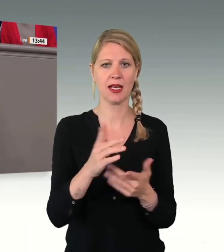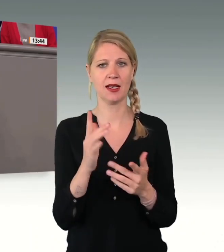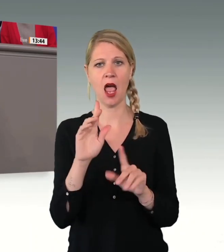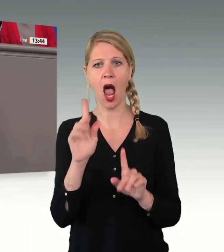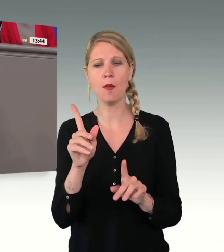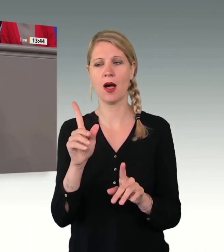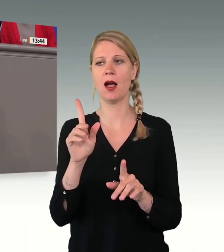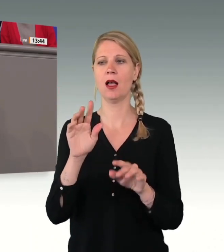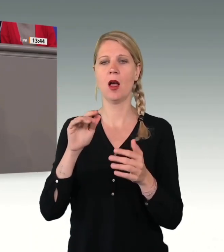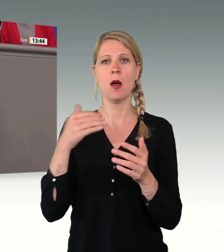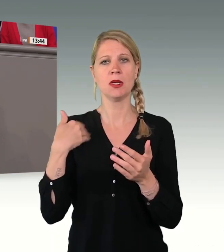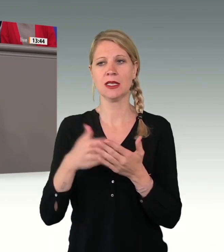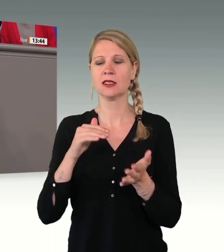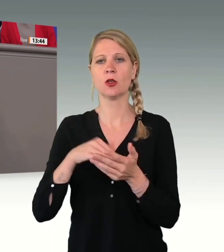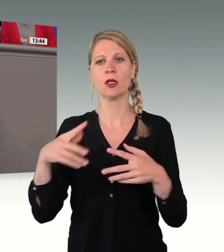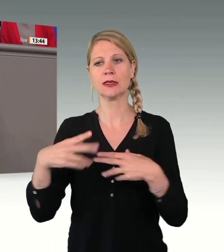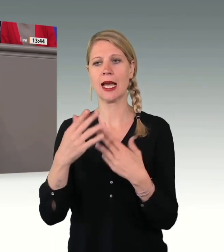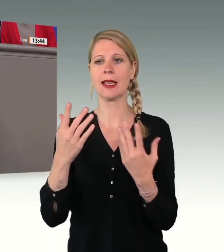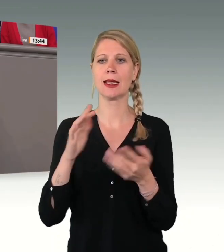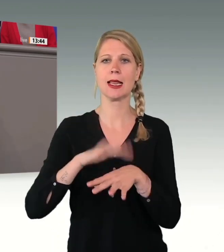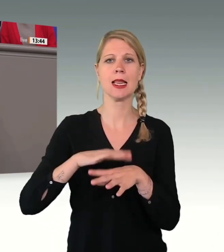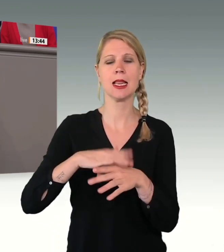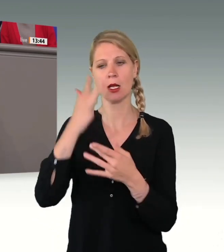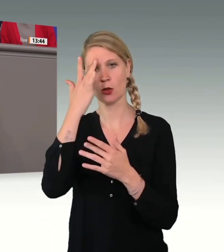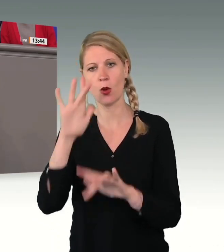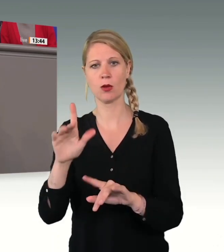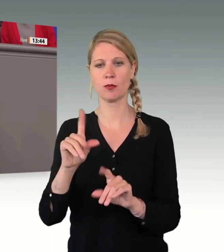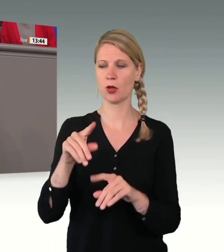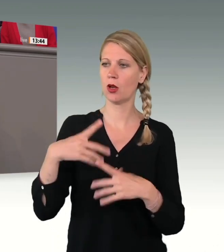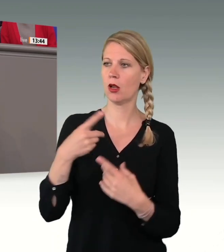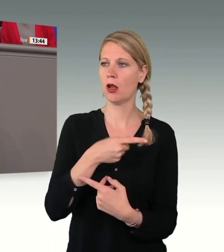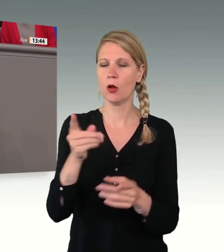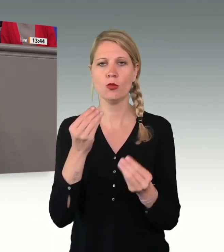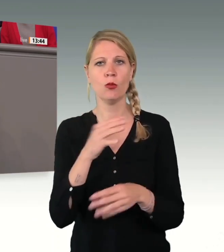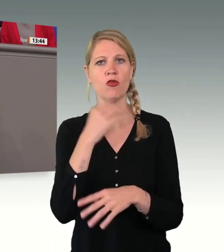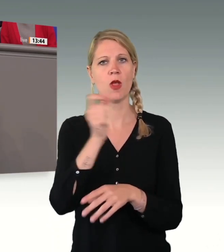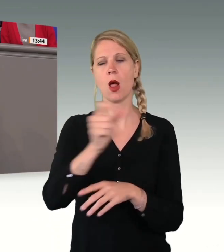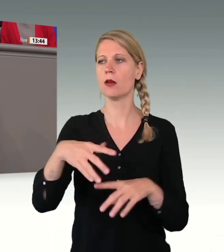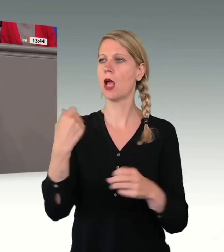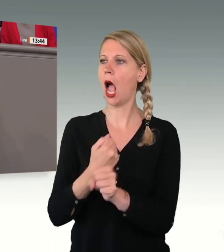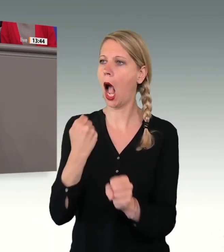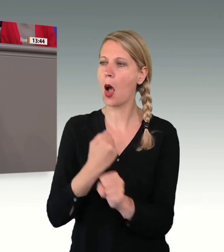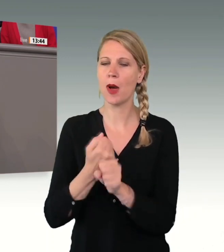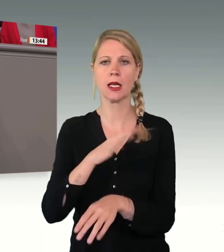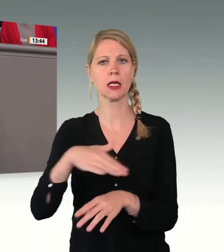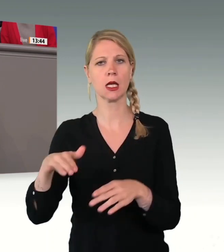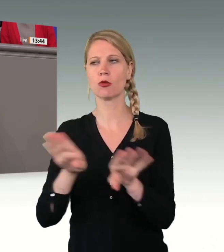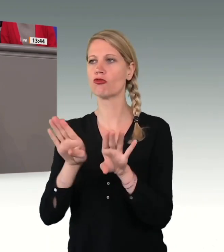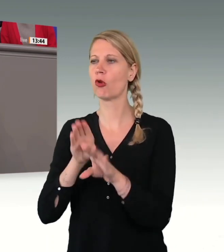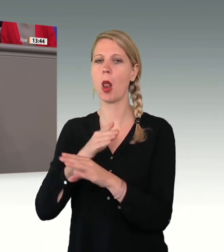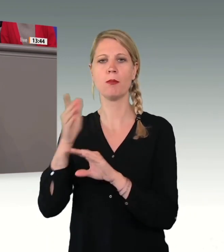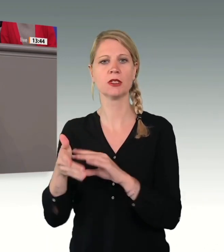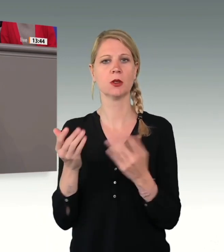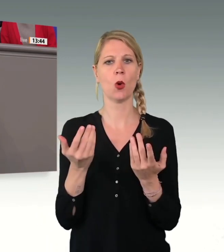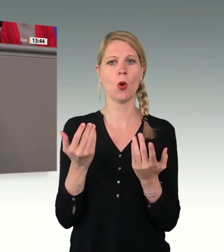integriert. Sie gehen einer Arbeit nach. Die Kinder besuchen die Schule, spielen in der F-Jugend, des Fußballvereins, der Dorfjugend und ministrieren